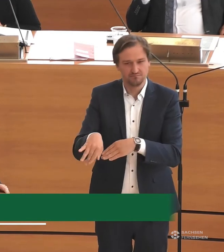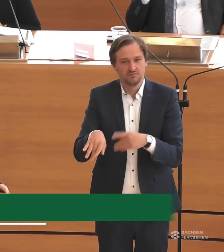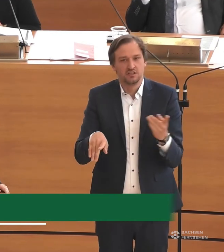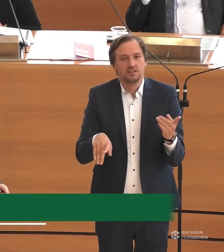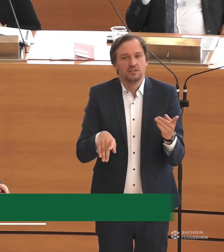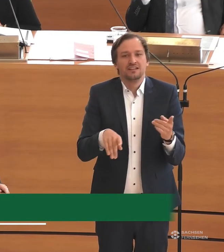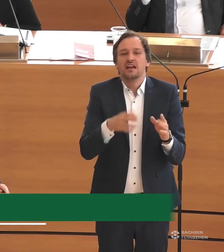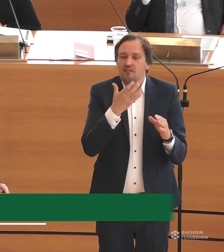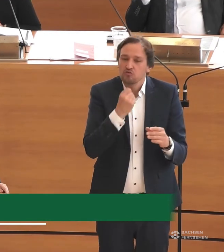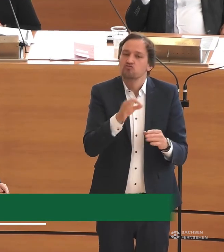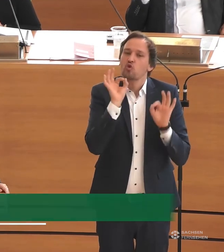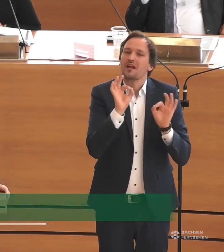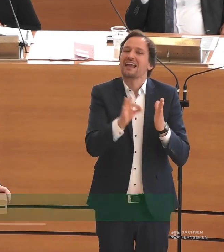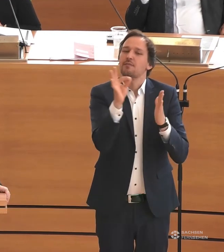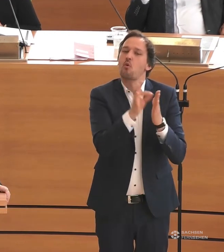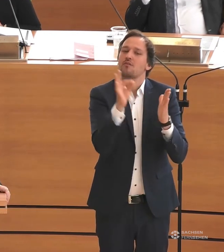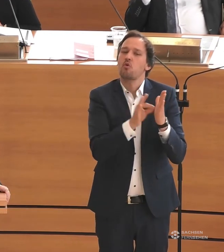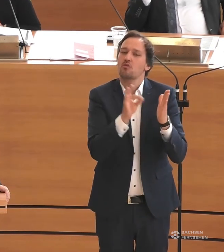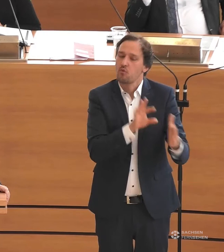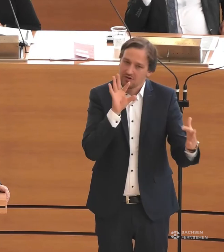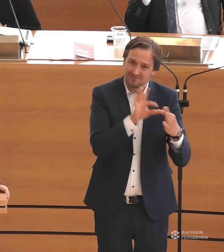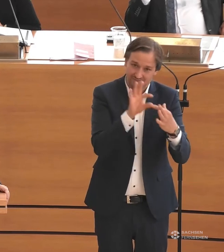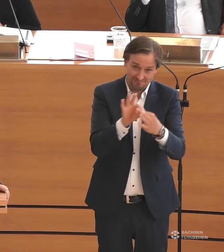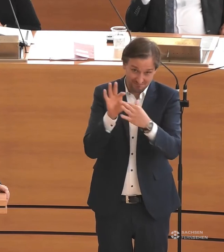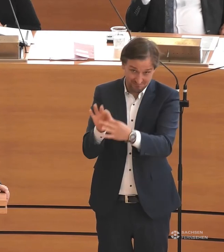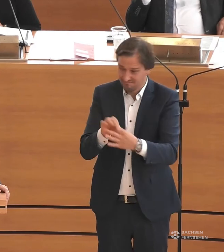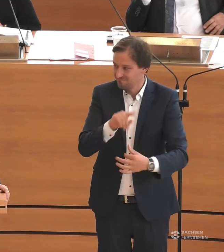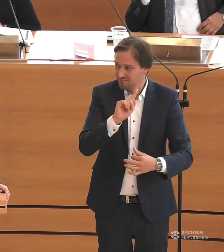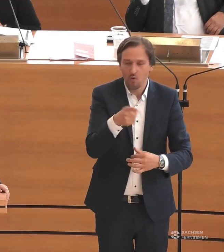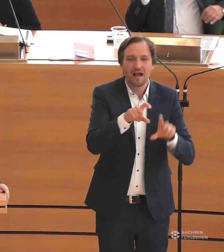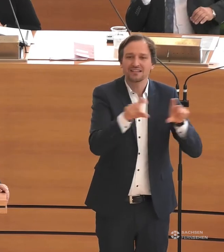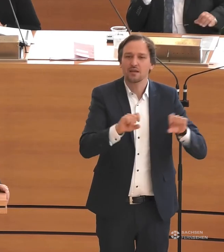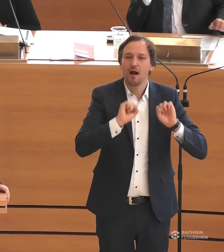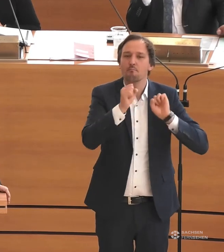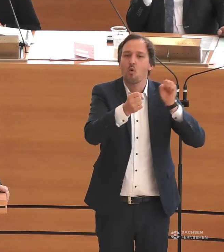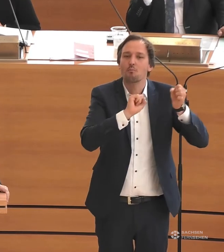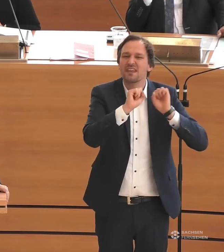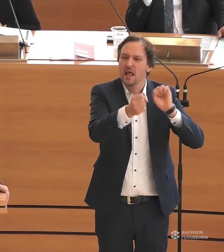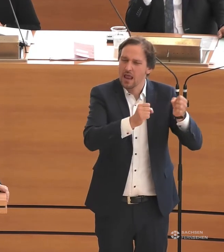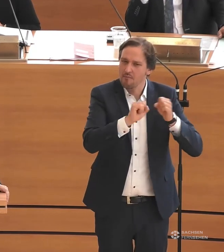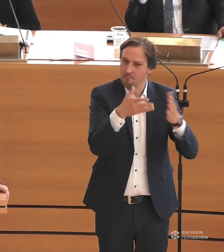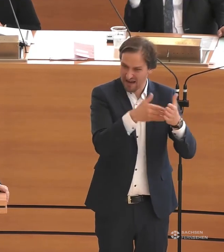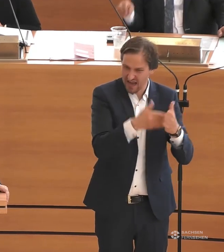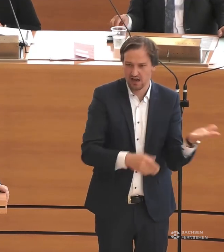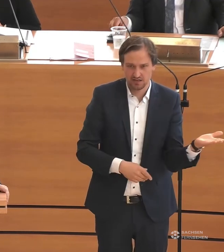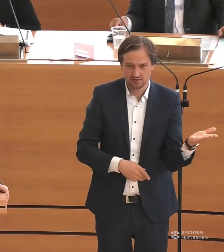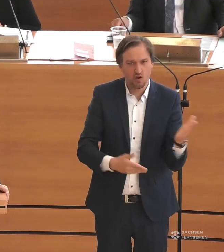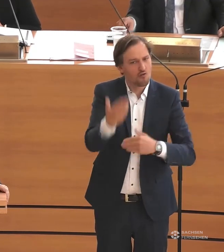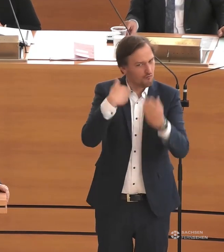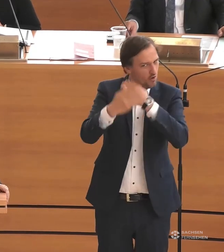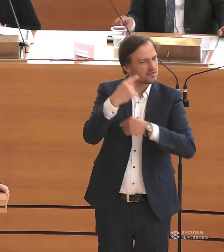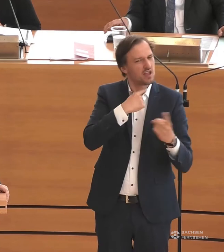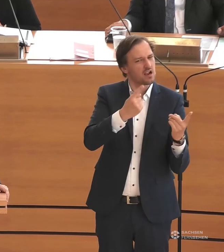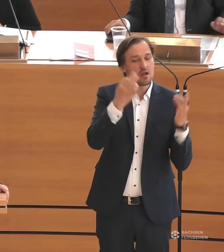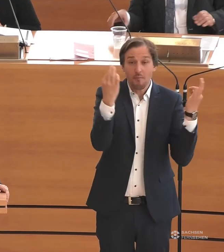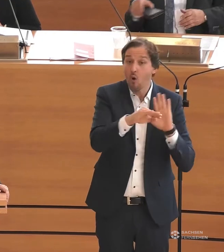einzugehen. Und ich beginne nochmal mit den mobilen Barrieren. Ich habe vorhin gesagt, dass es Gesetze braucht